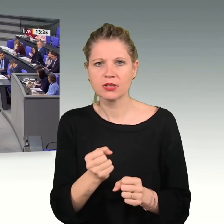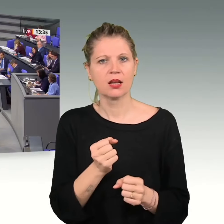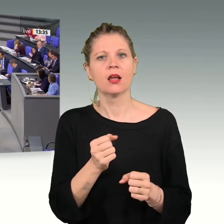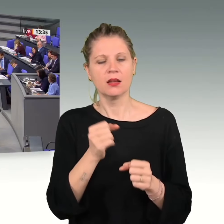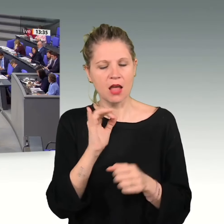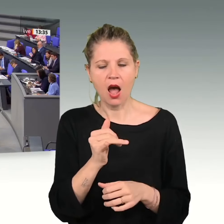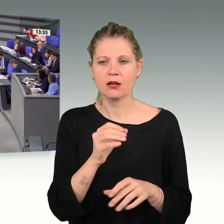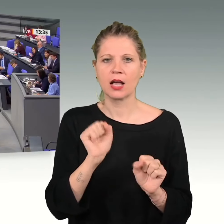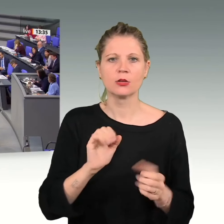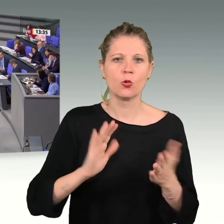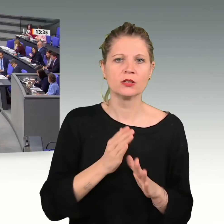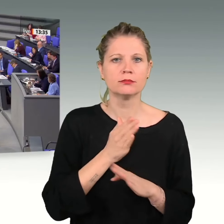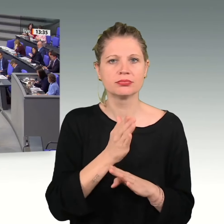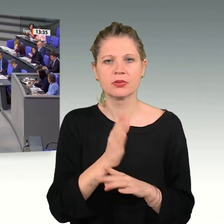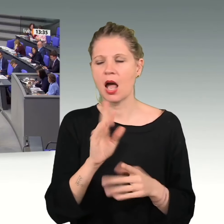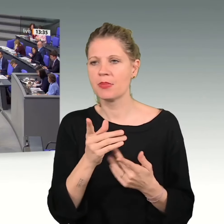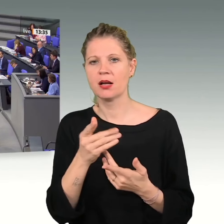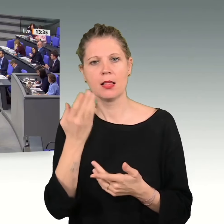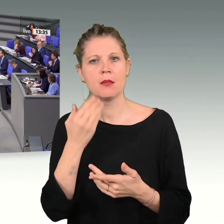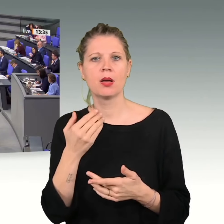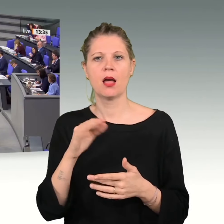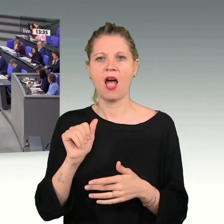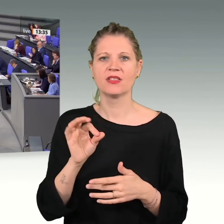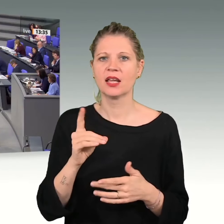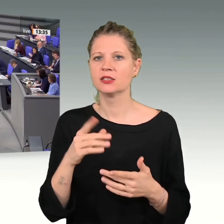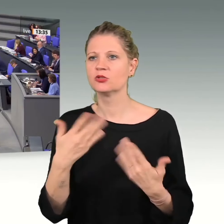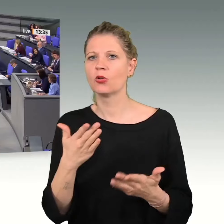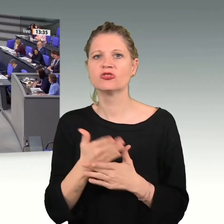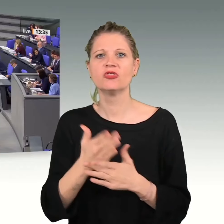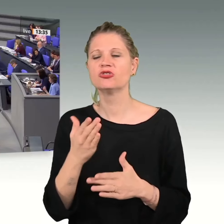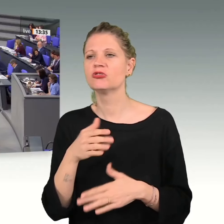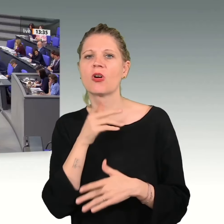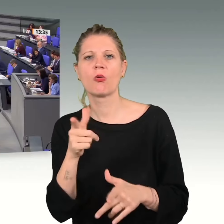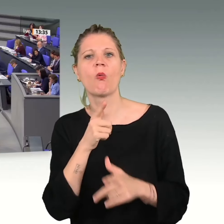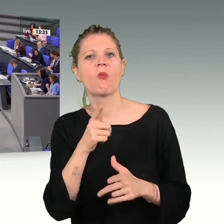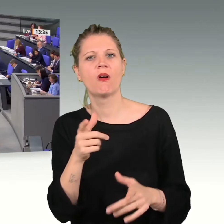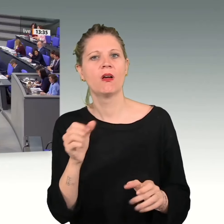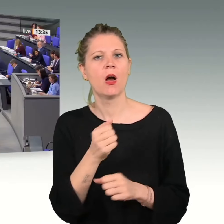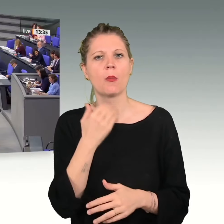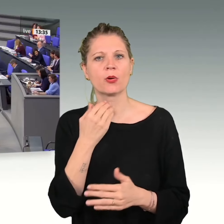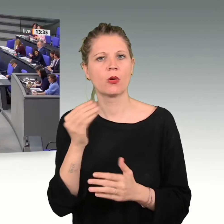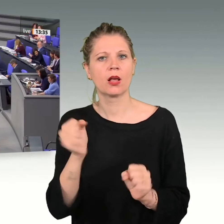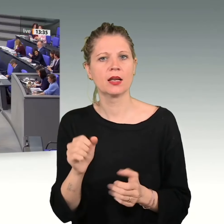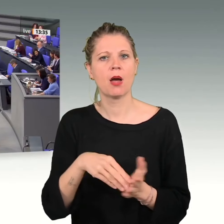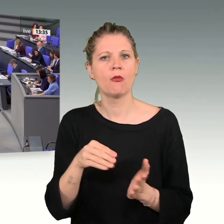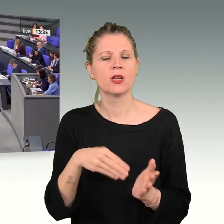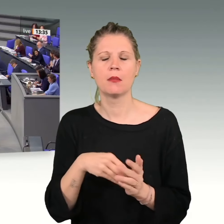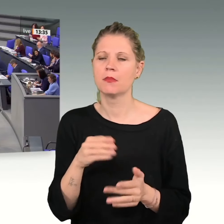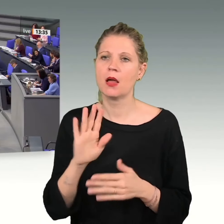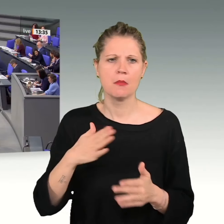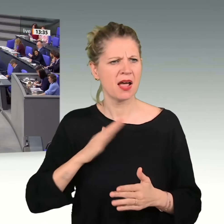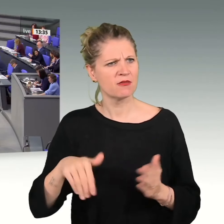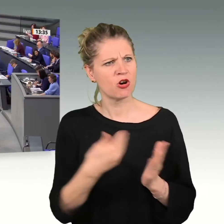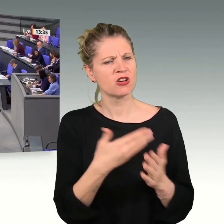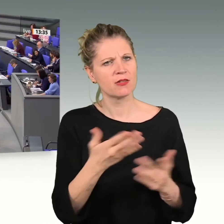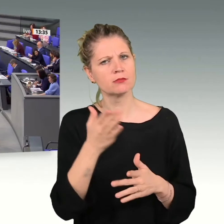-Zwischenruf-Teppich wird, kann auch das Protokoll gar nicht mehr aufnehmen, was Sie zwischenrufen wollen. Insofern schlage ich Ihnen vor, ein bisschen